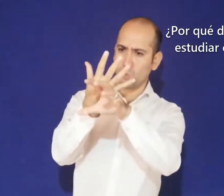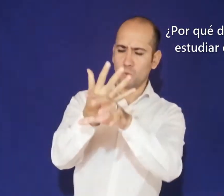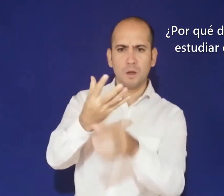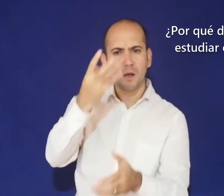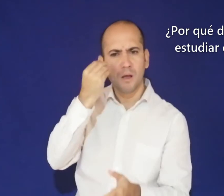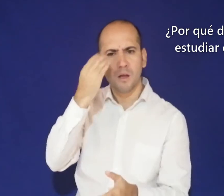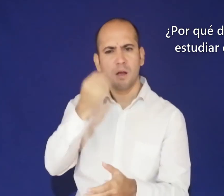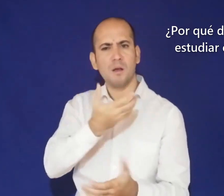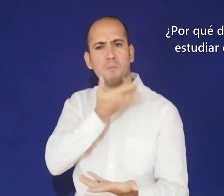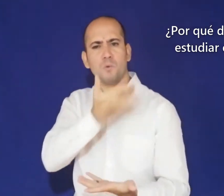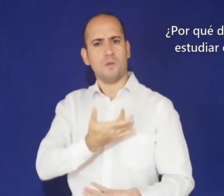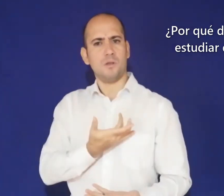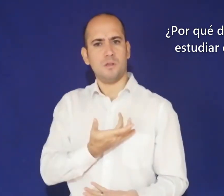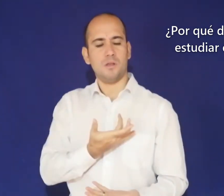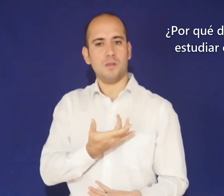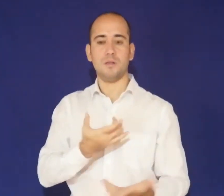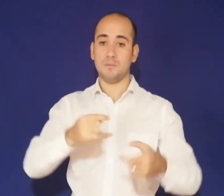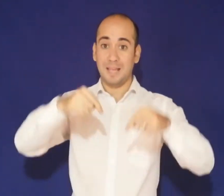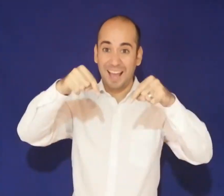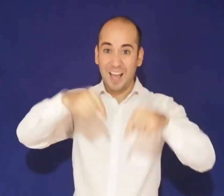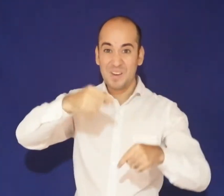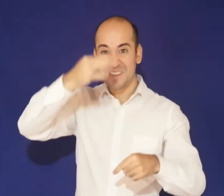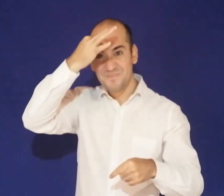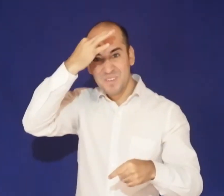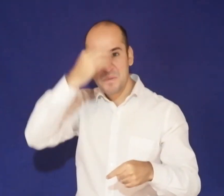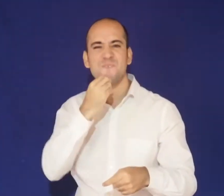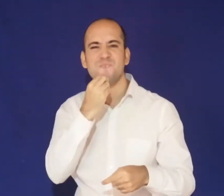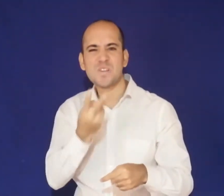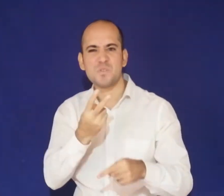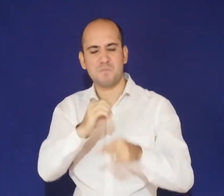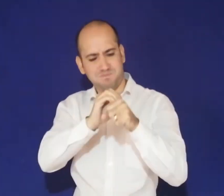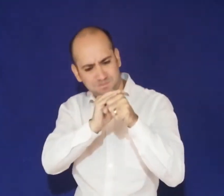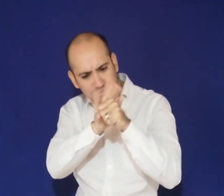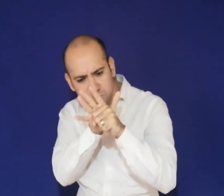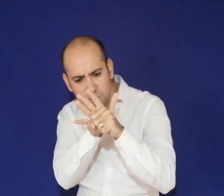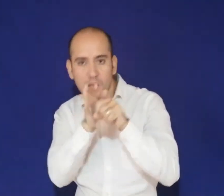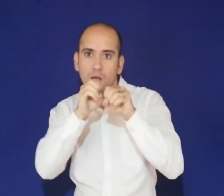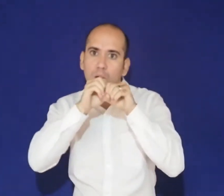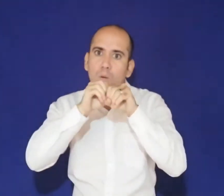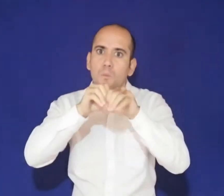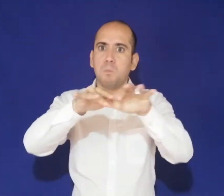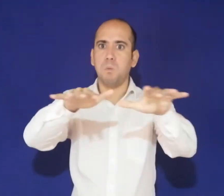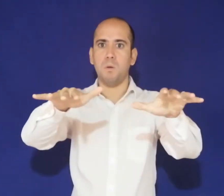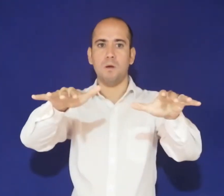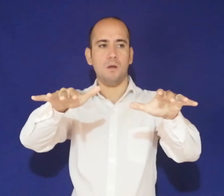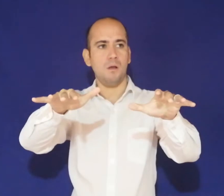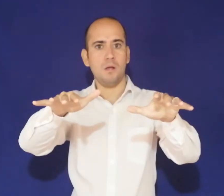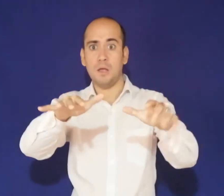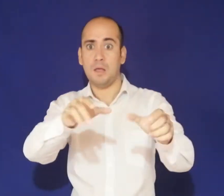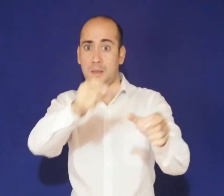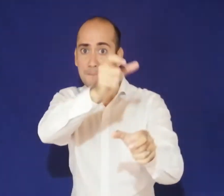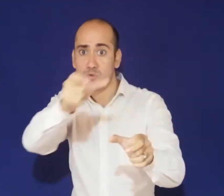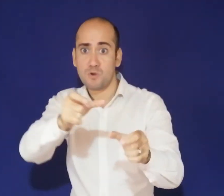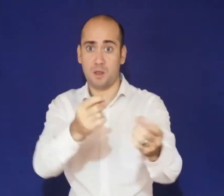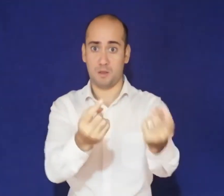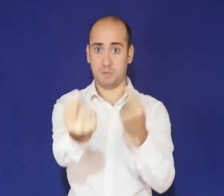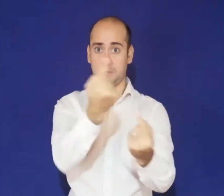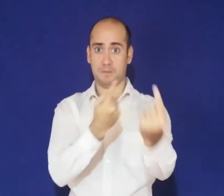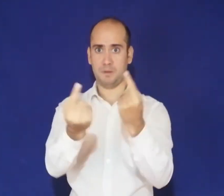Chavo, la enfermedad, virus, coronavirus, las personas bien analizados, no, tienen que